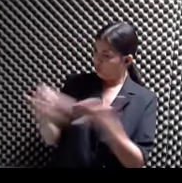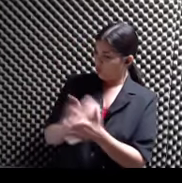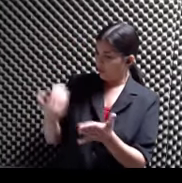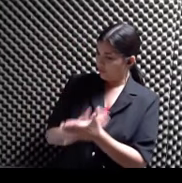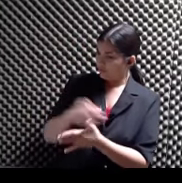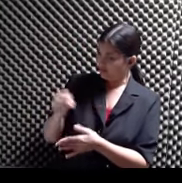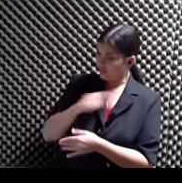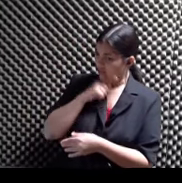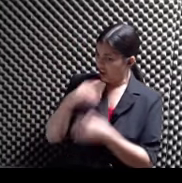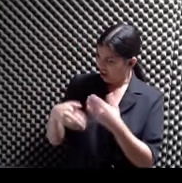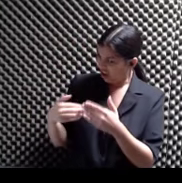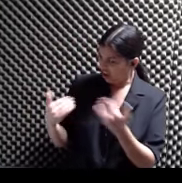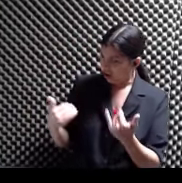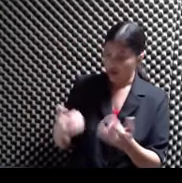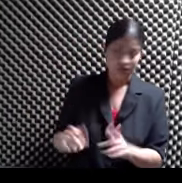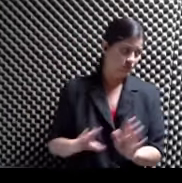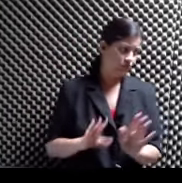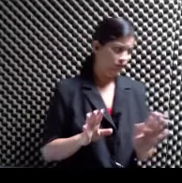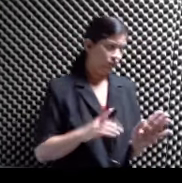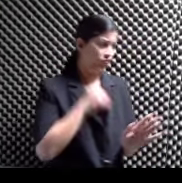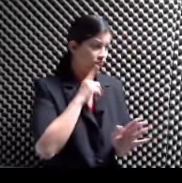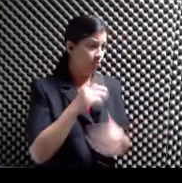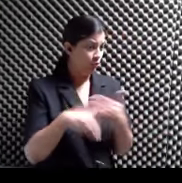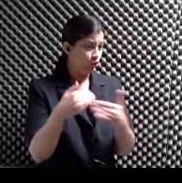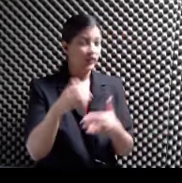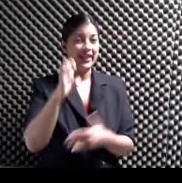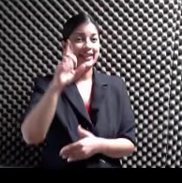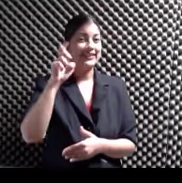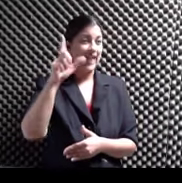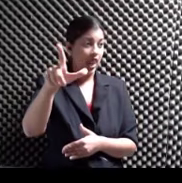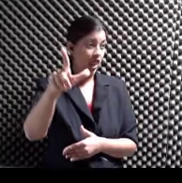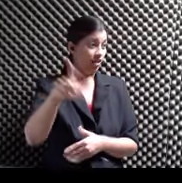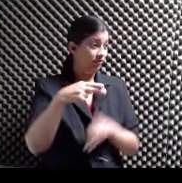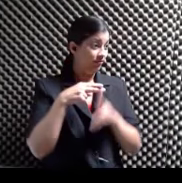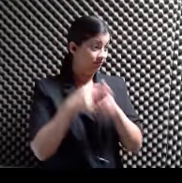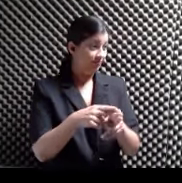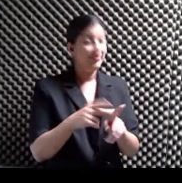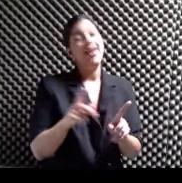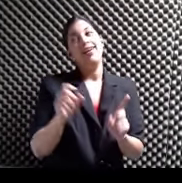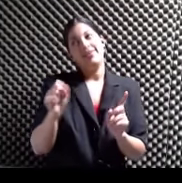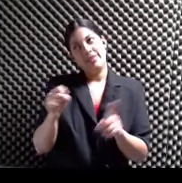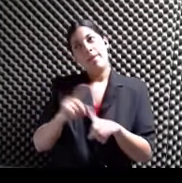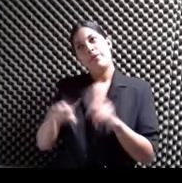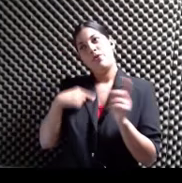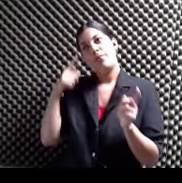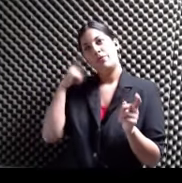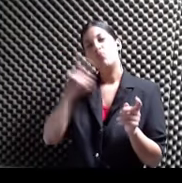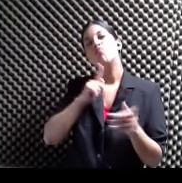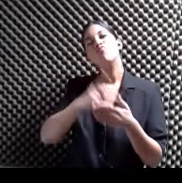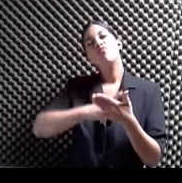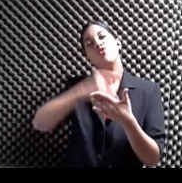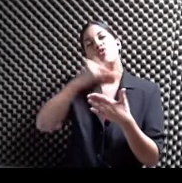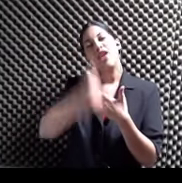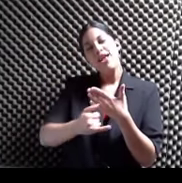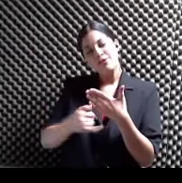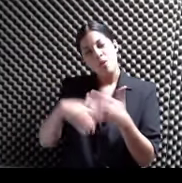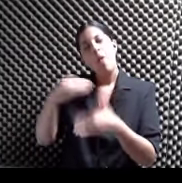Aparentemente No, no, no Son producciones Excel Así se llaman No, no, no Pero que me imagino Que esas audiciones Para un proyecto Que están cocinando Ah, claro El